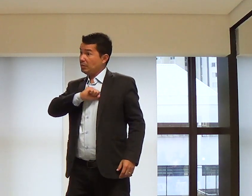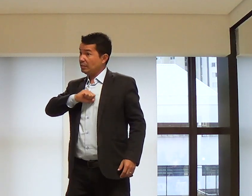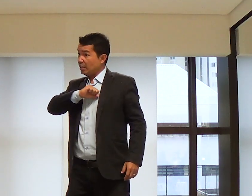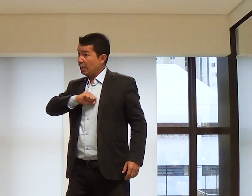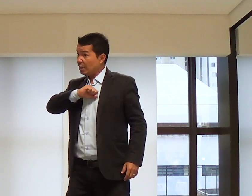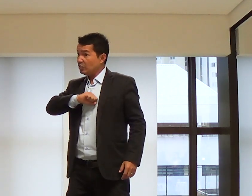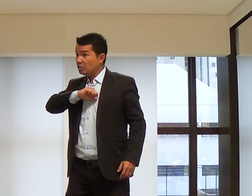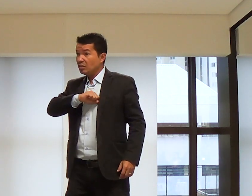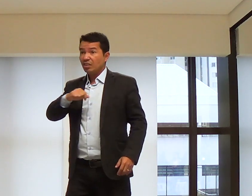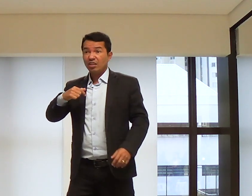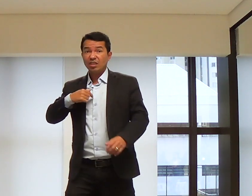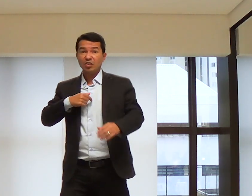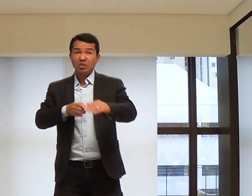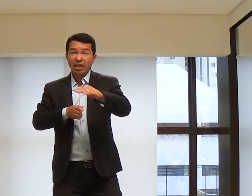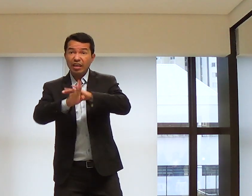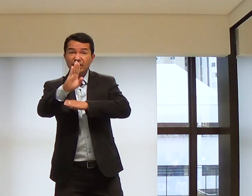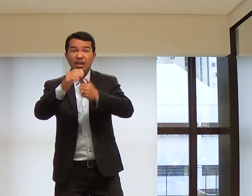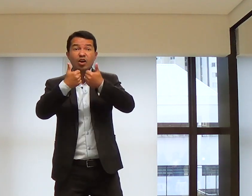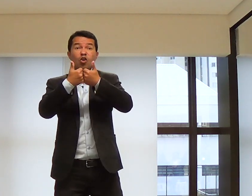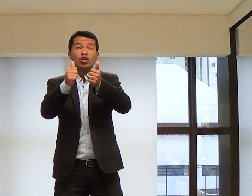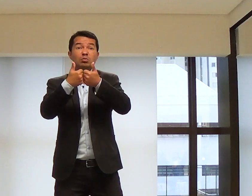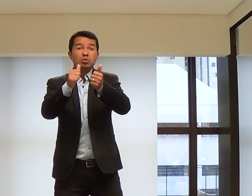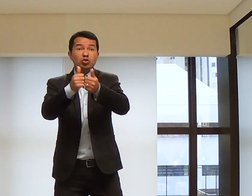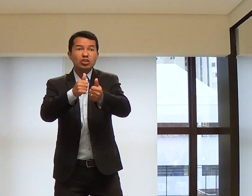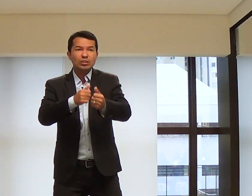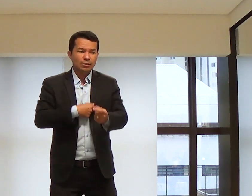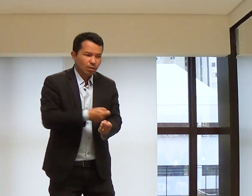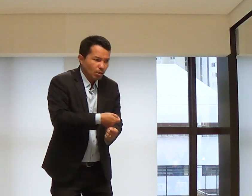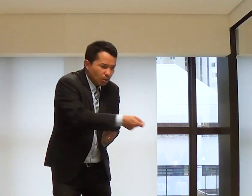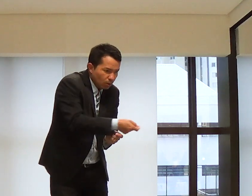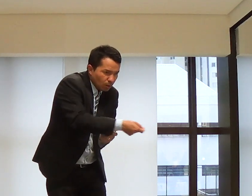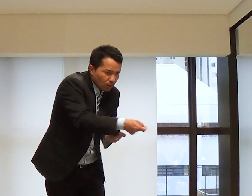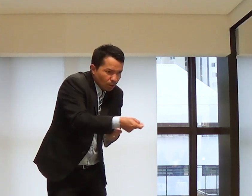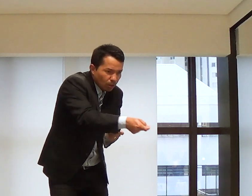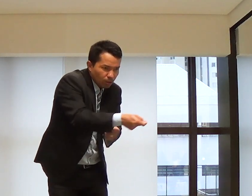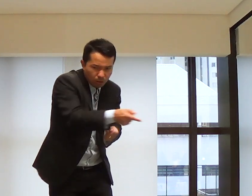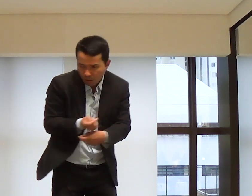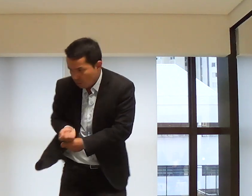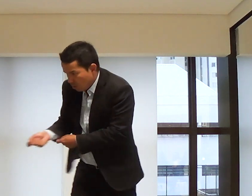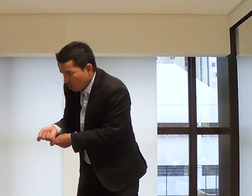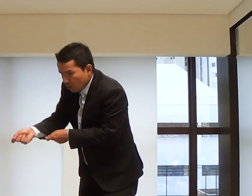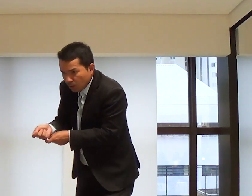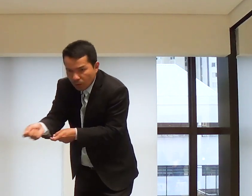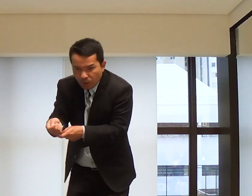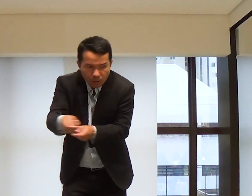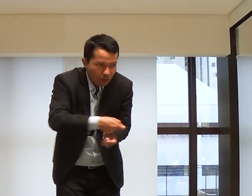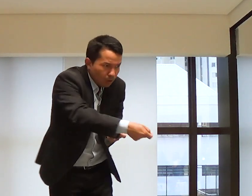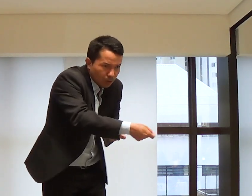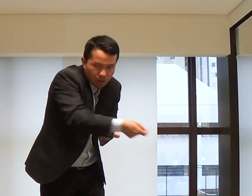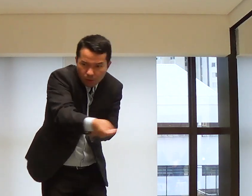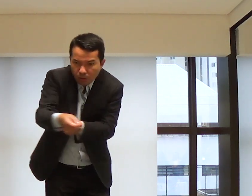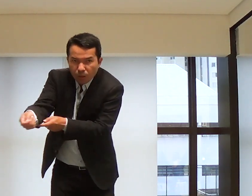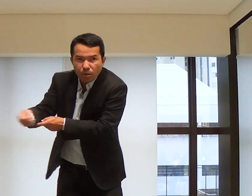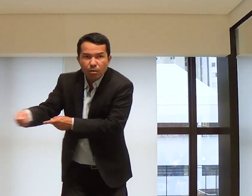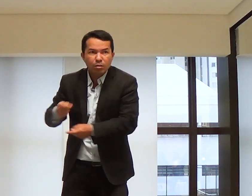Aí, depois disso, eu fui ao seminário. Eu entrava no ônibus. Entregava papelzinho